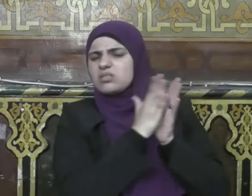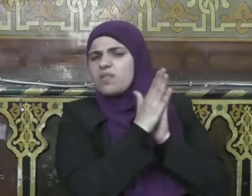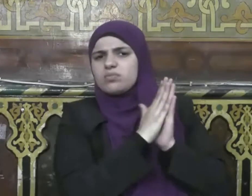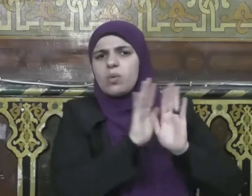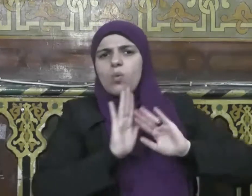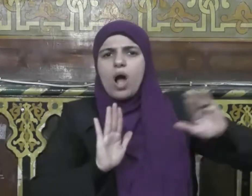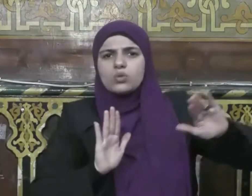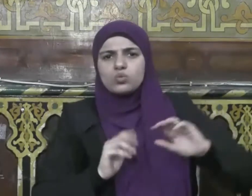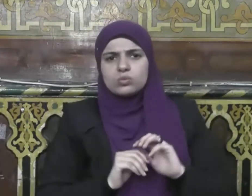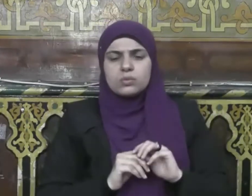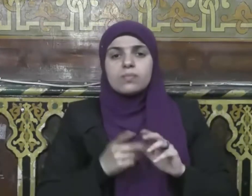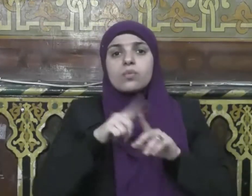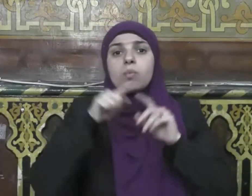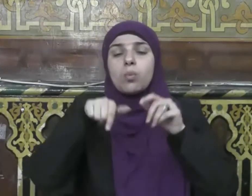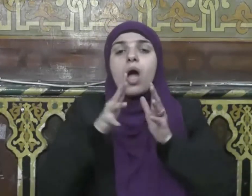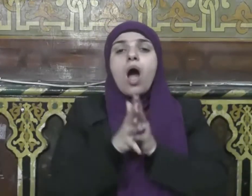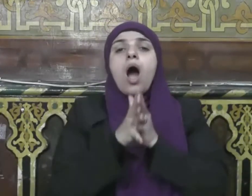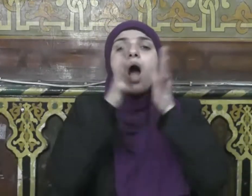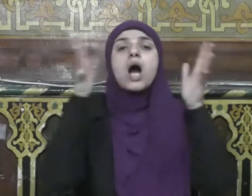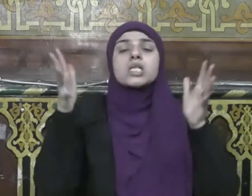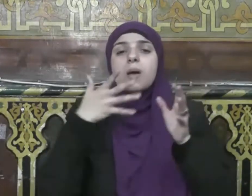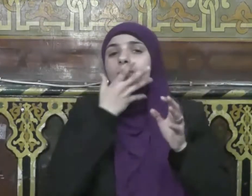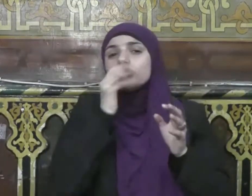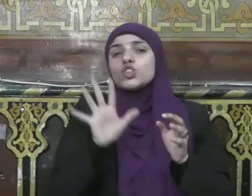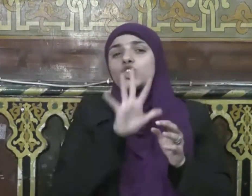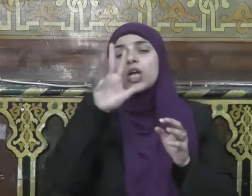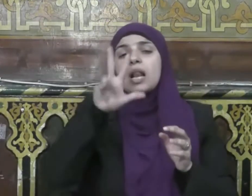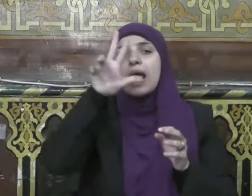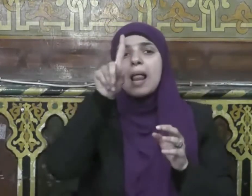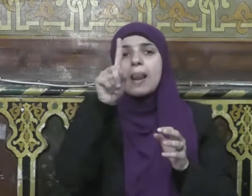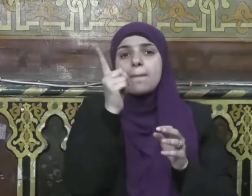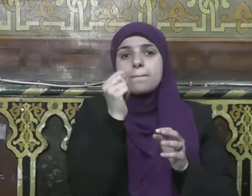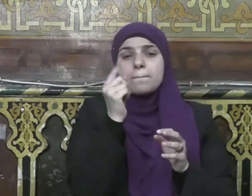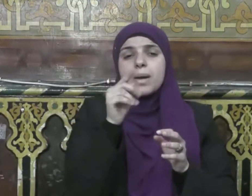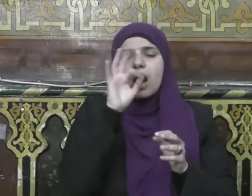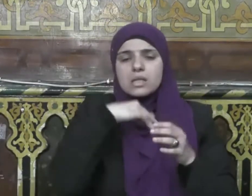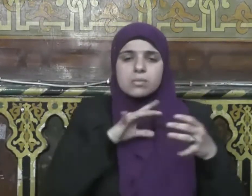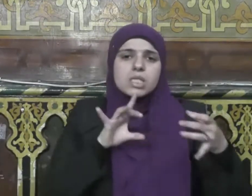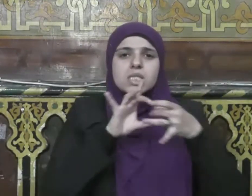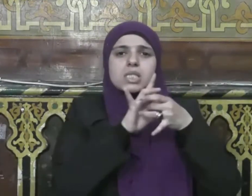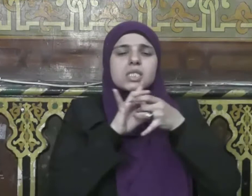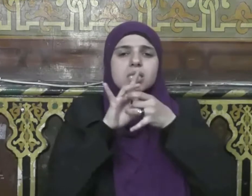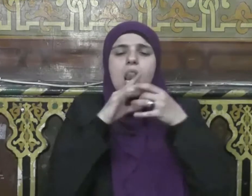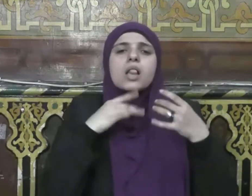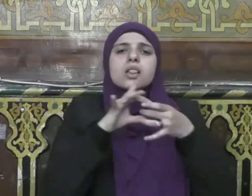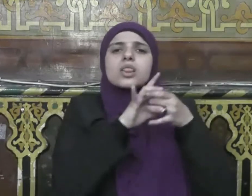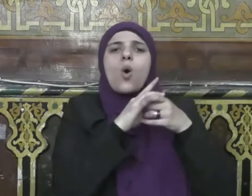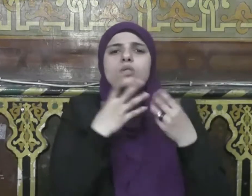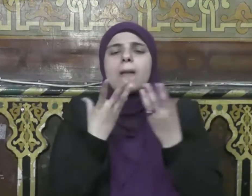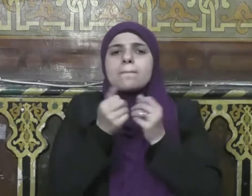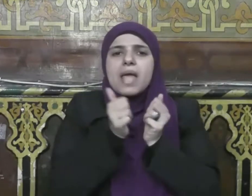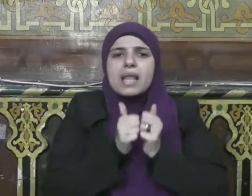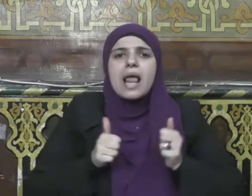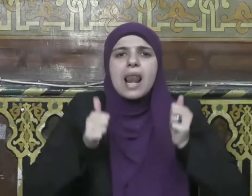والتواصل بين الأهل والأقارب والجيران والناس جميعا